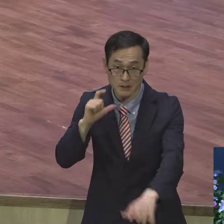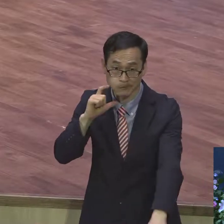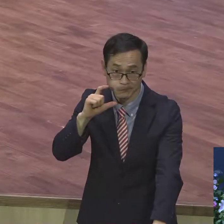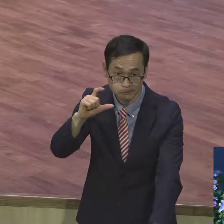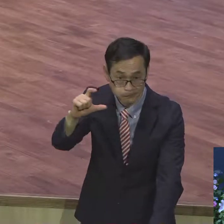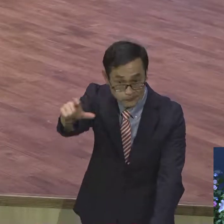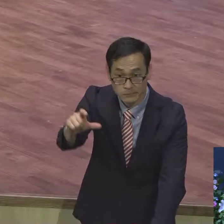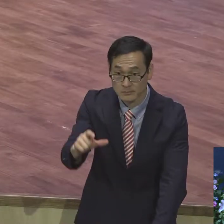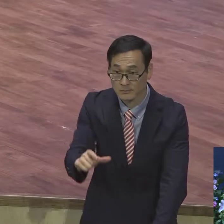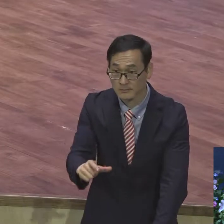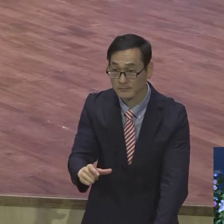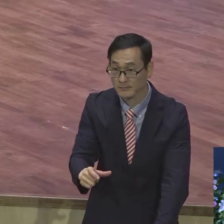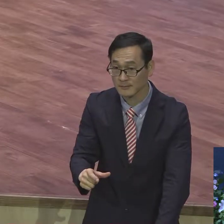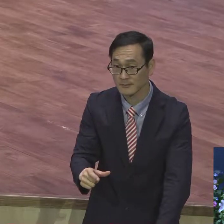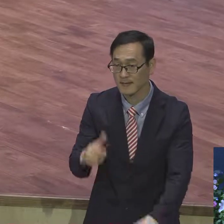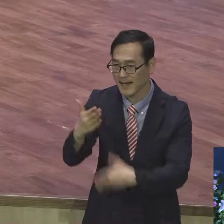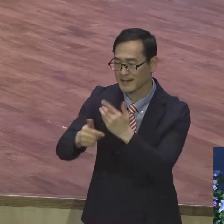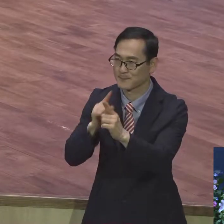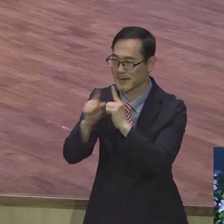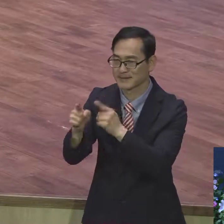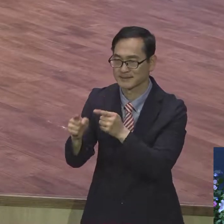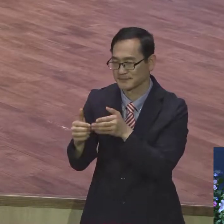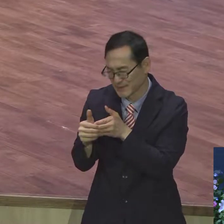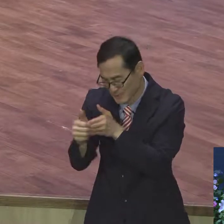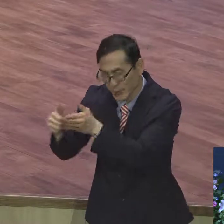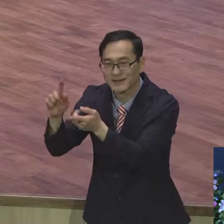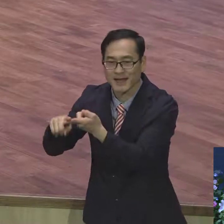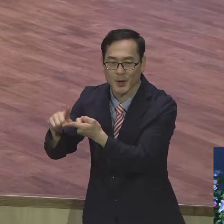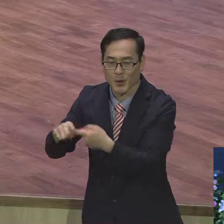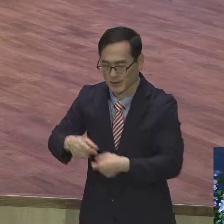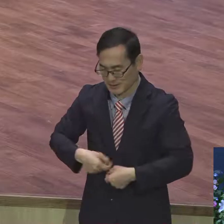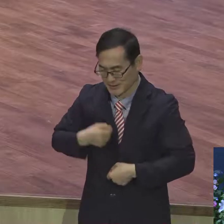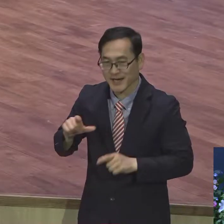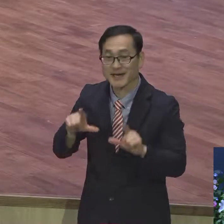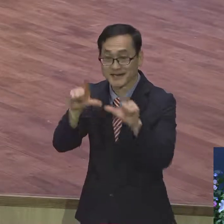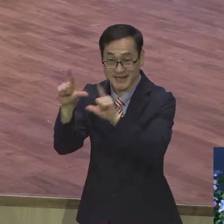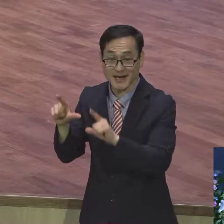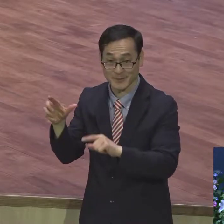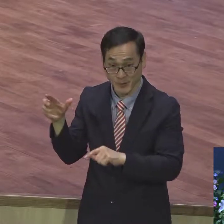의의 종이 되어서 멋진 인생작품 만드시기를 질문으로 축복합니다.